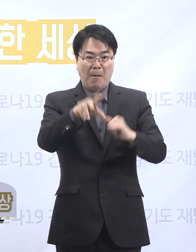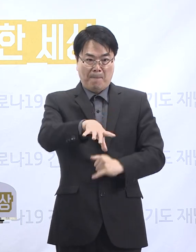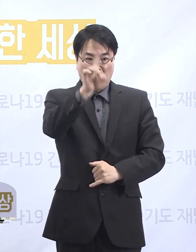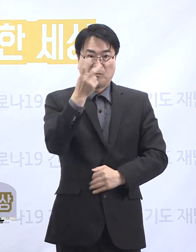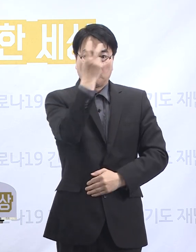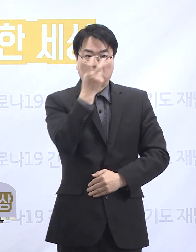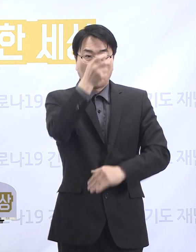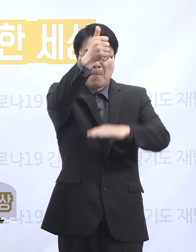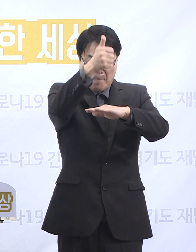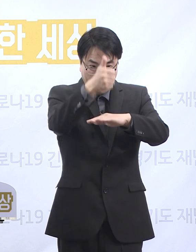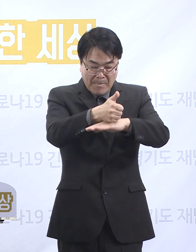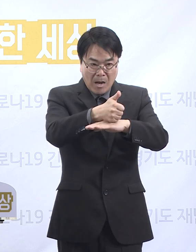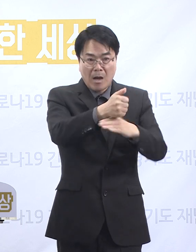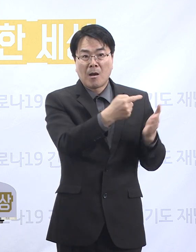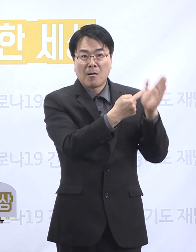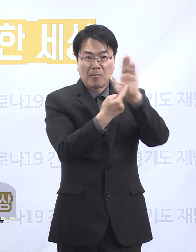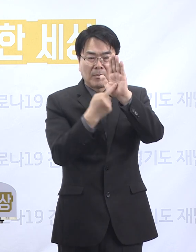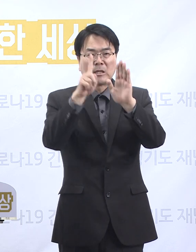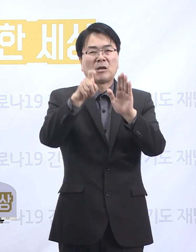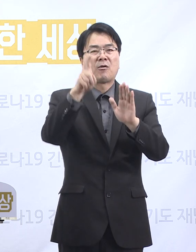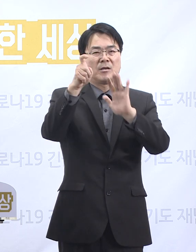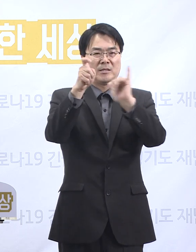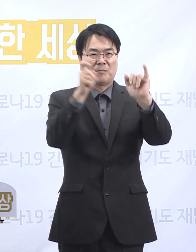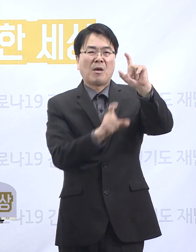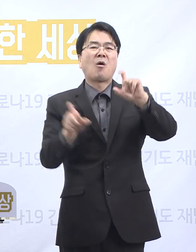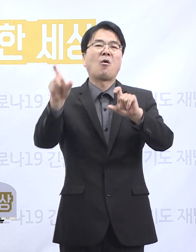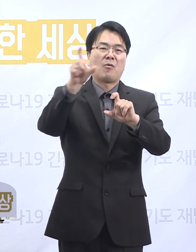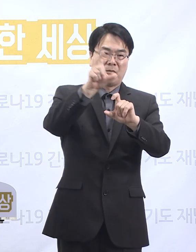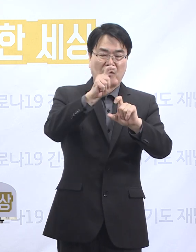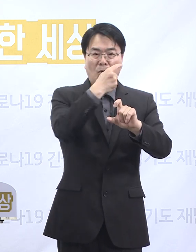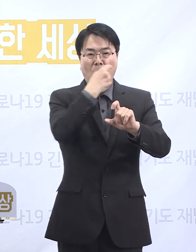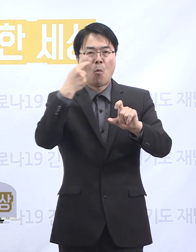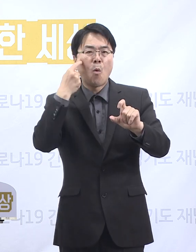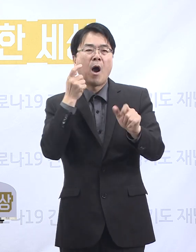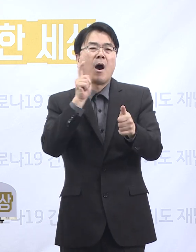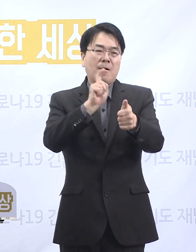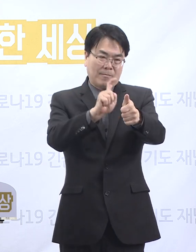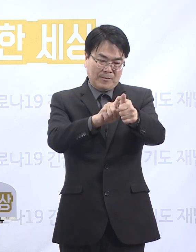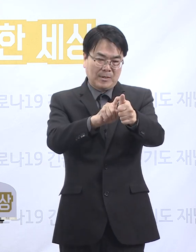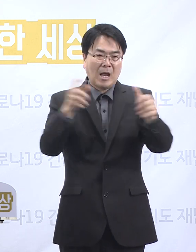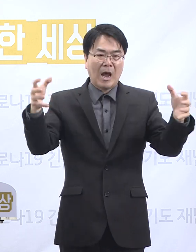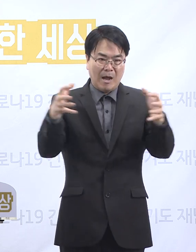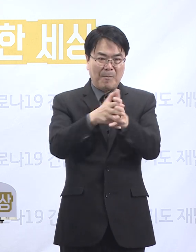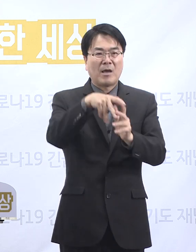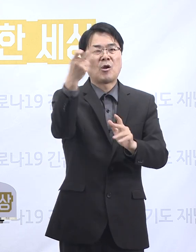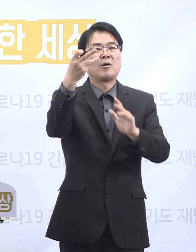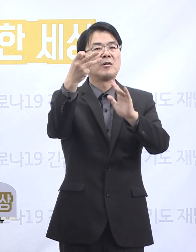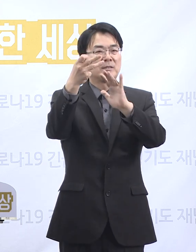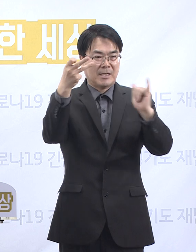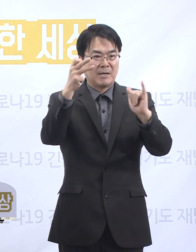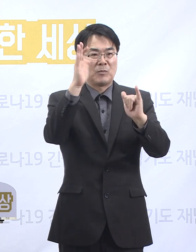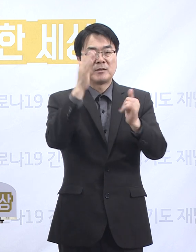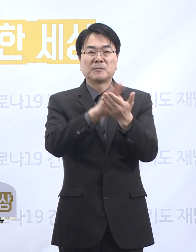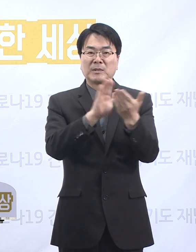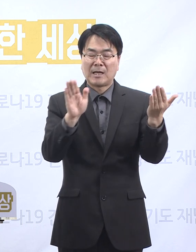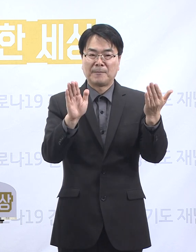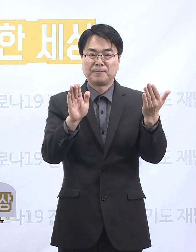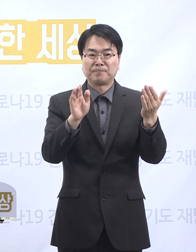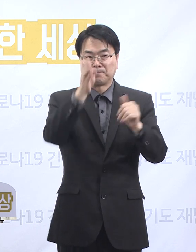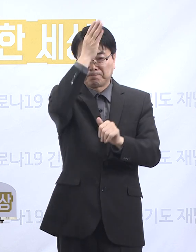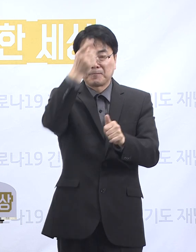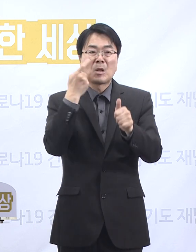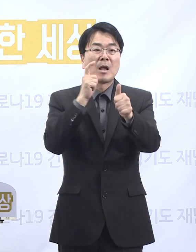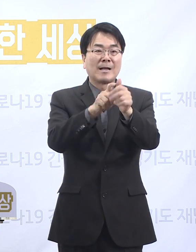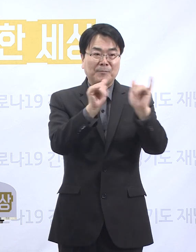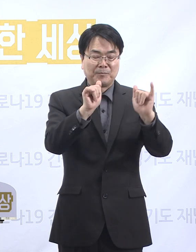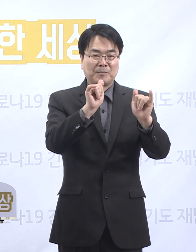실시한 바 11명이 추가 확진되어 현재까지 확진자는 총 13명입니다. 확진자는 간호사